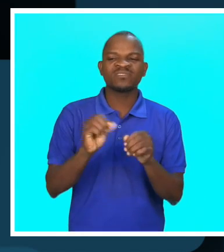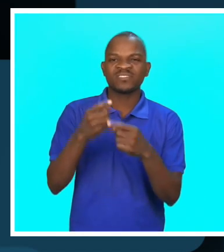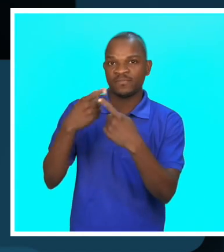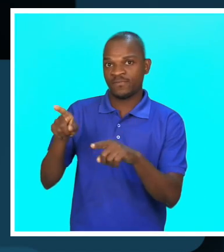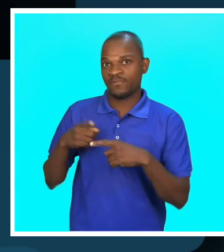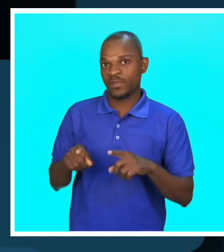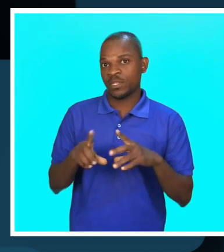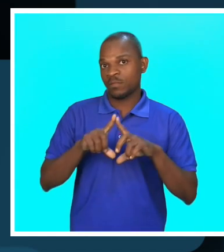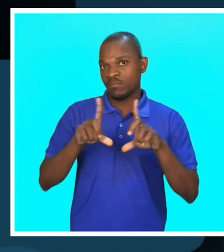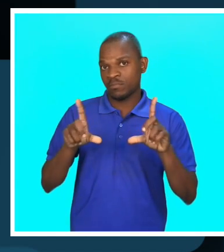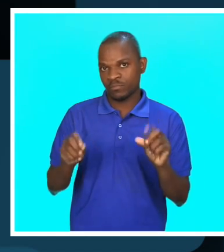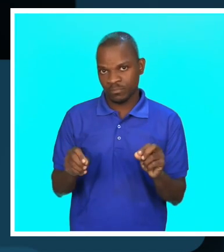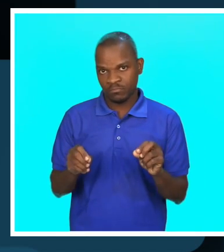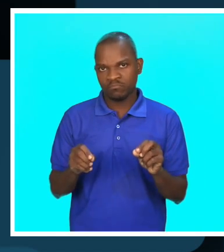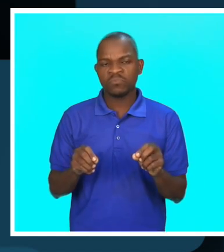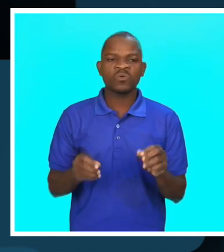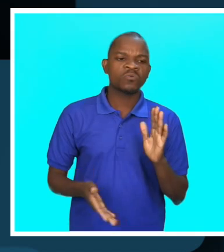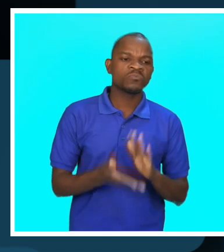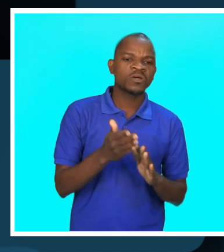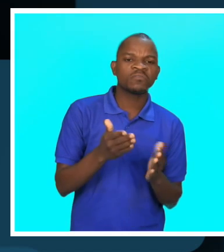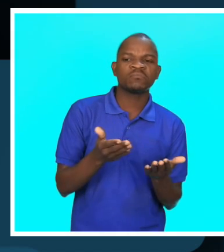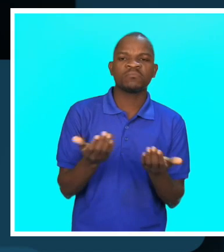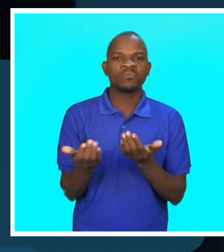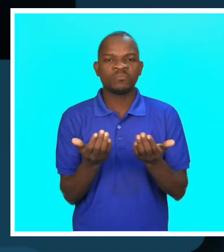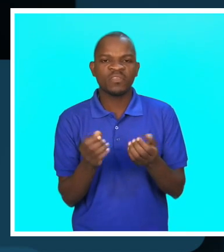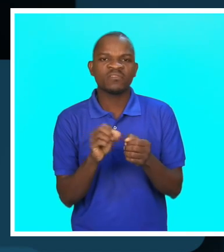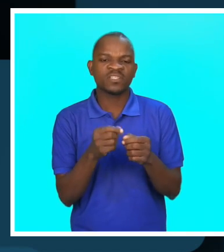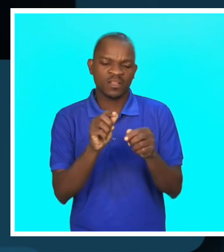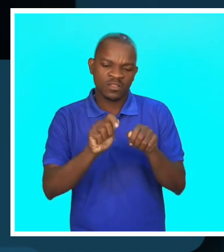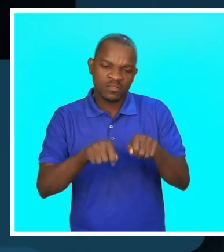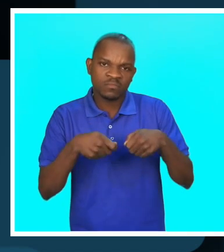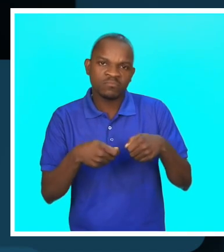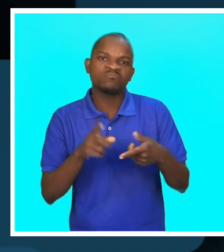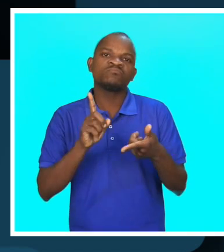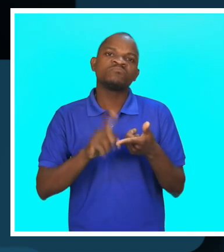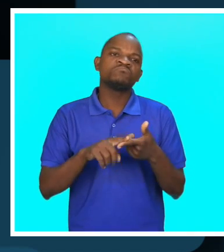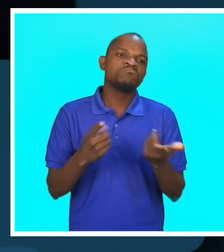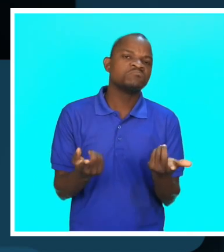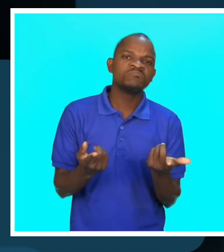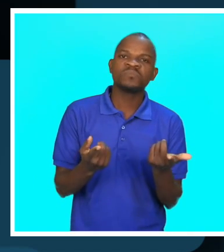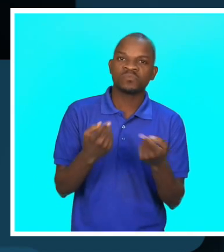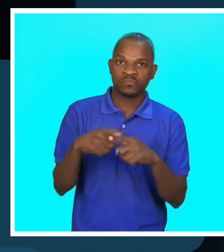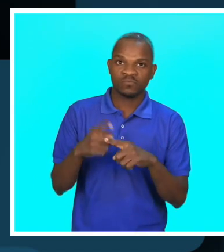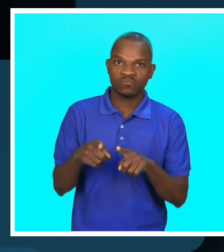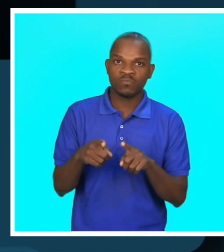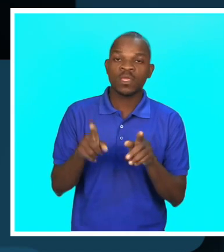fazia qualquer cozinha. Era um par de sapatinho, disse criança com agulha, com linha. As pessoas